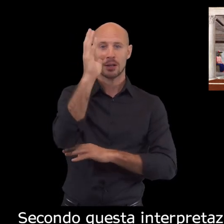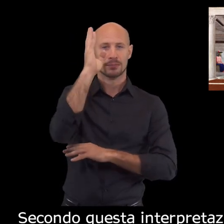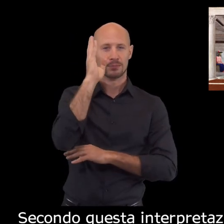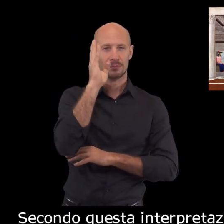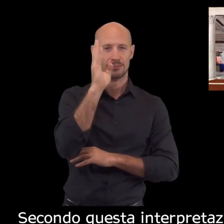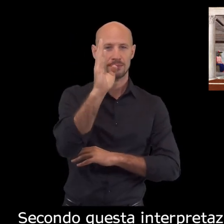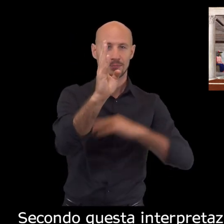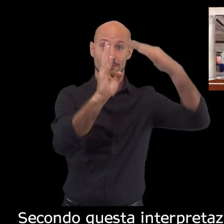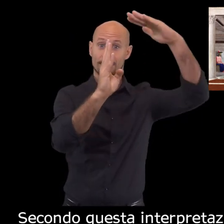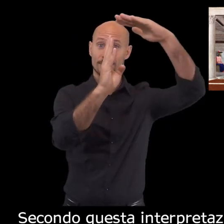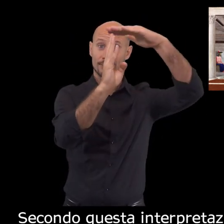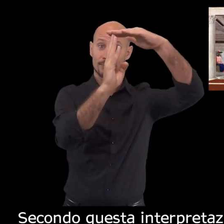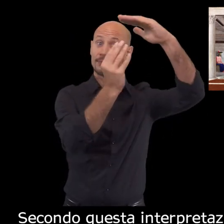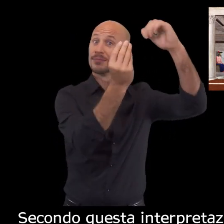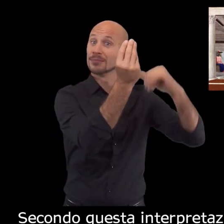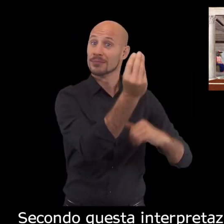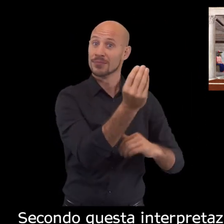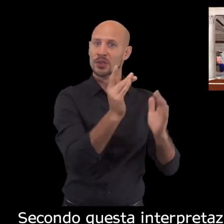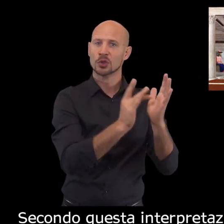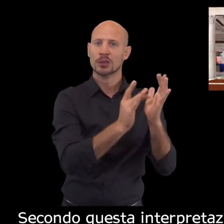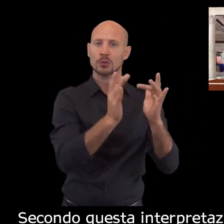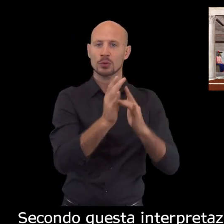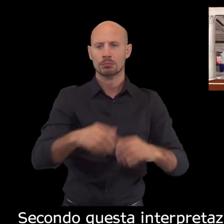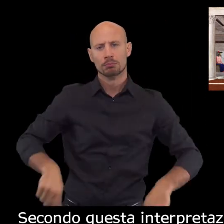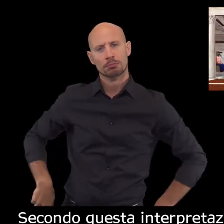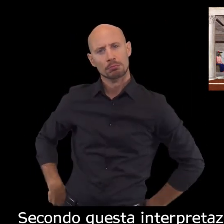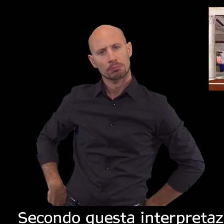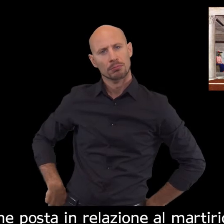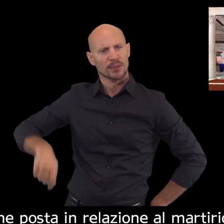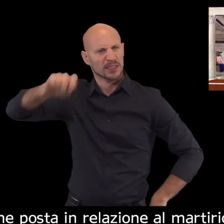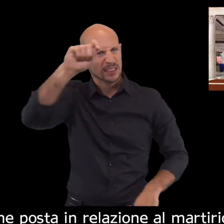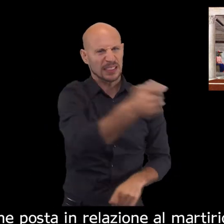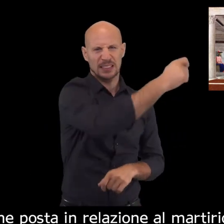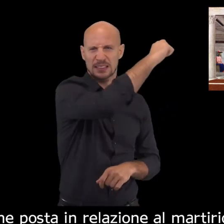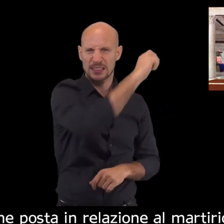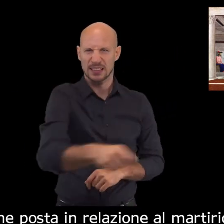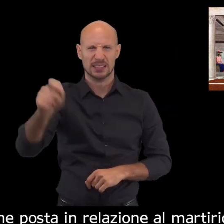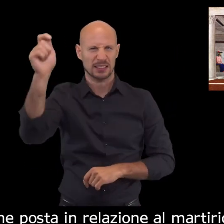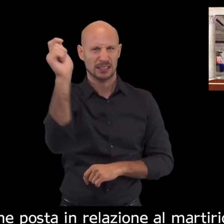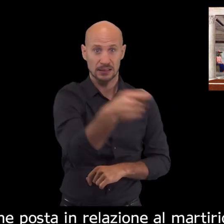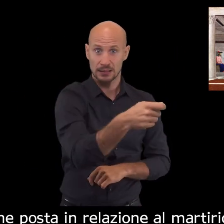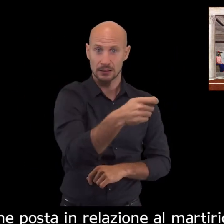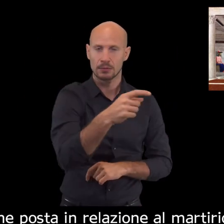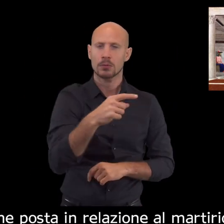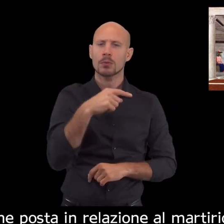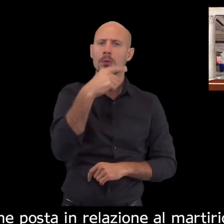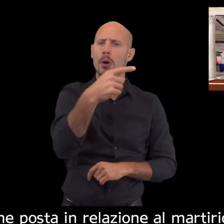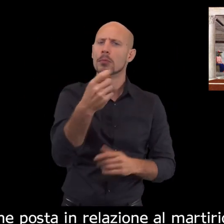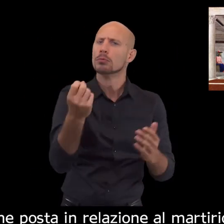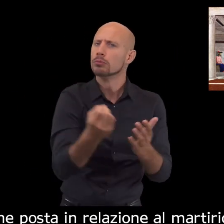Secondo questa interpretazione, la sorte toccata a Odantonio viene posta in relazione al martirio di Cristo, presente in secondo